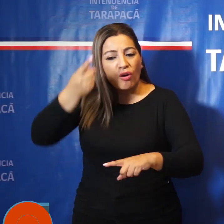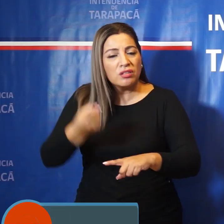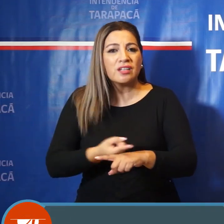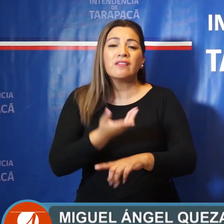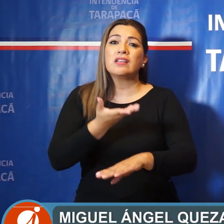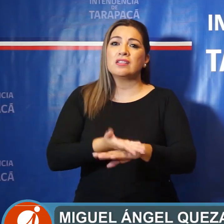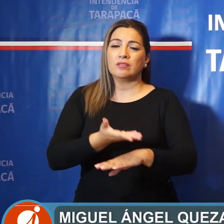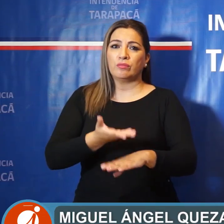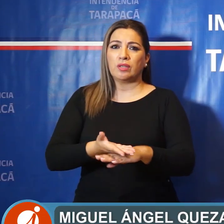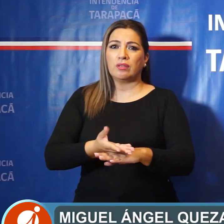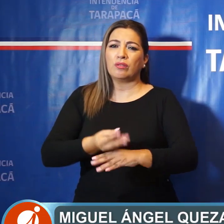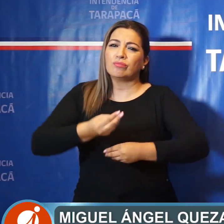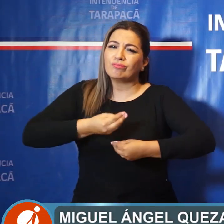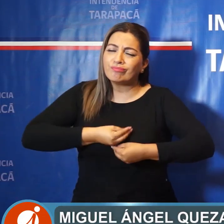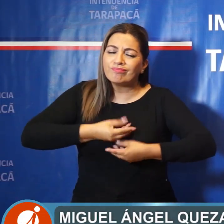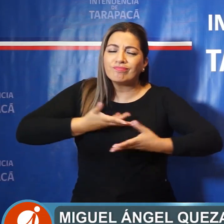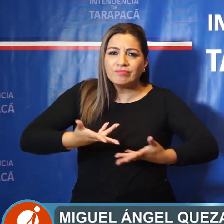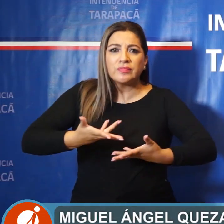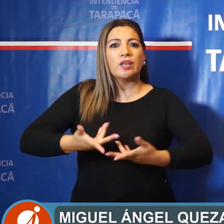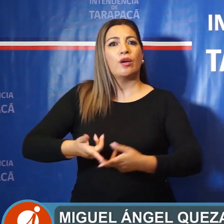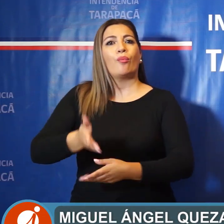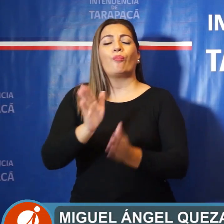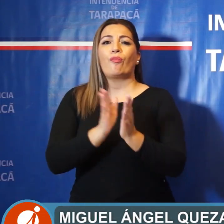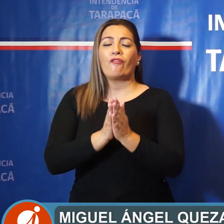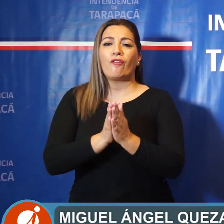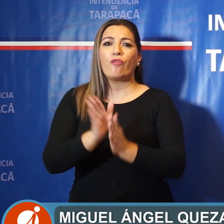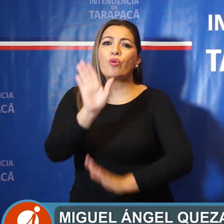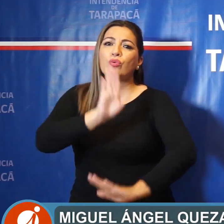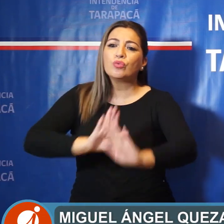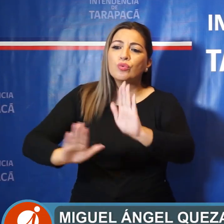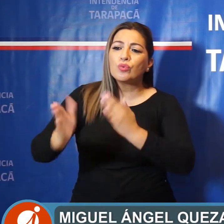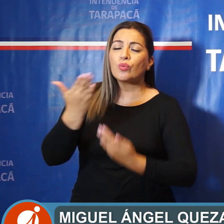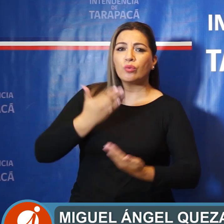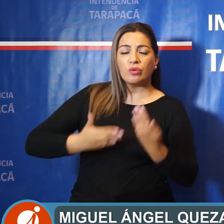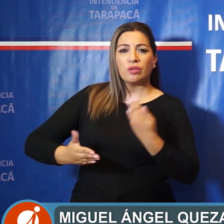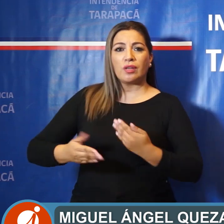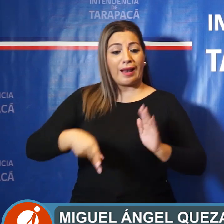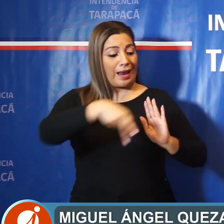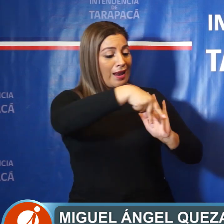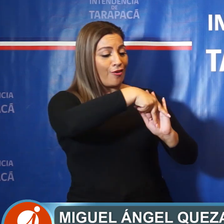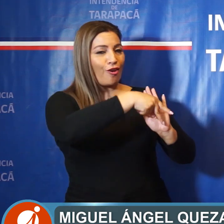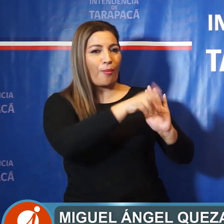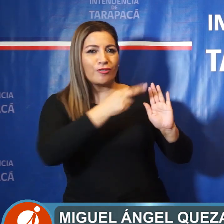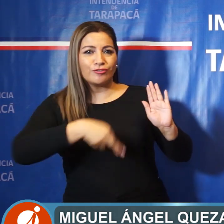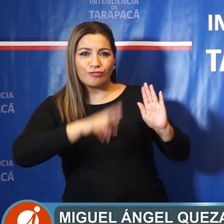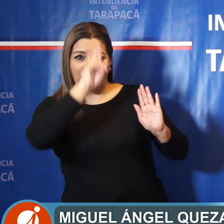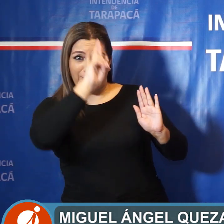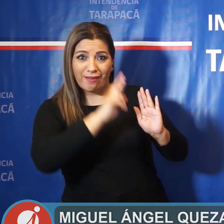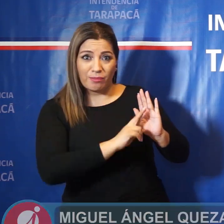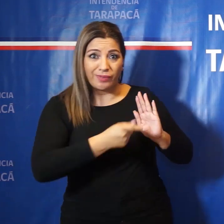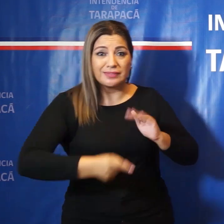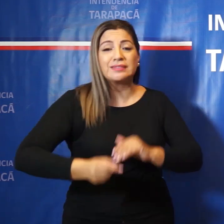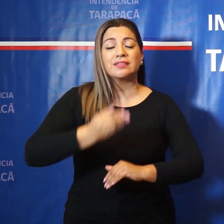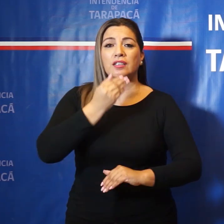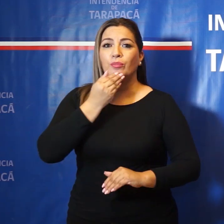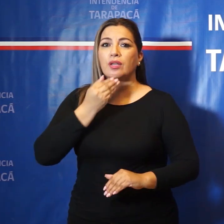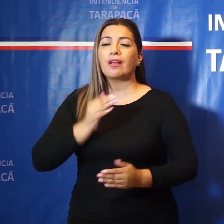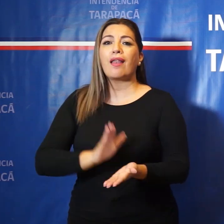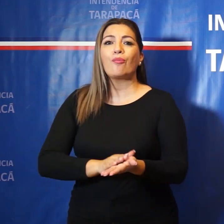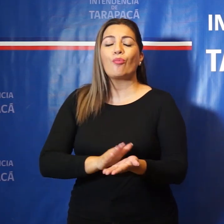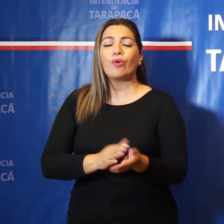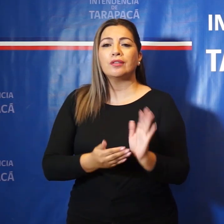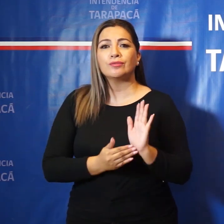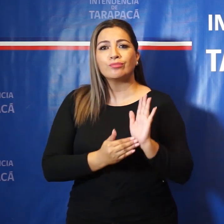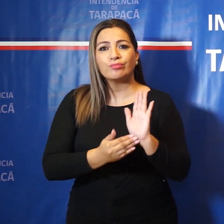muy sentido, un llamado a que nos cuidemos, en que respetemos las normas sanitarias que hemos hecho y que le hemos propuesto,